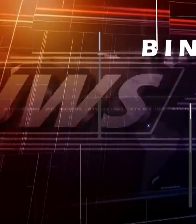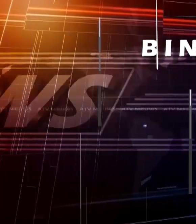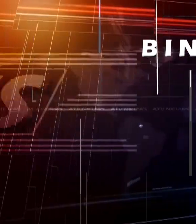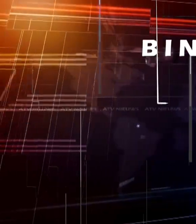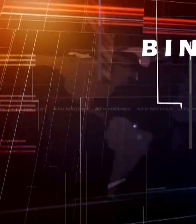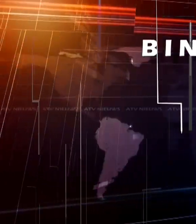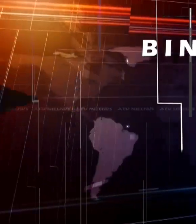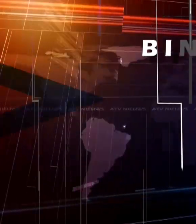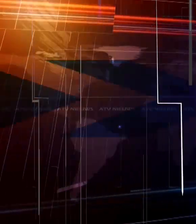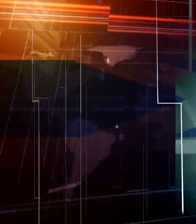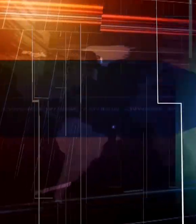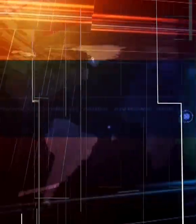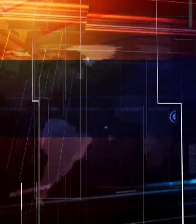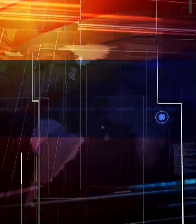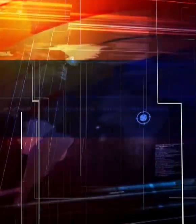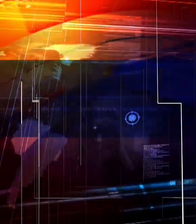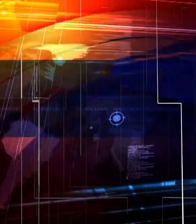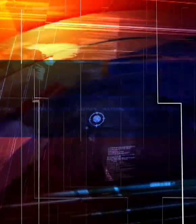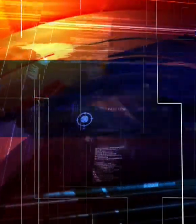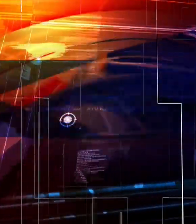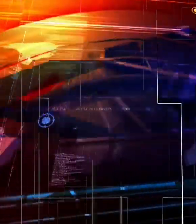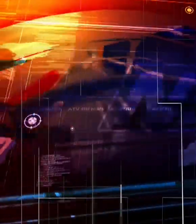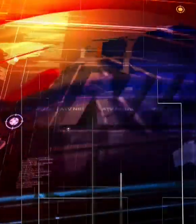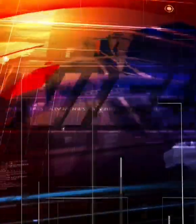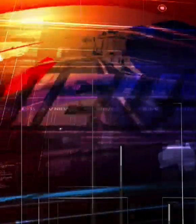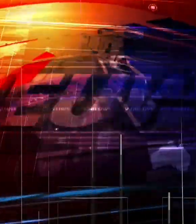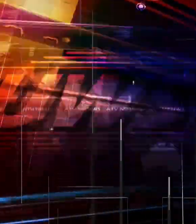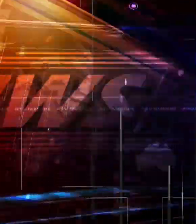TV GELDERLAND 2021.